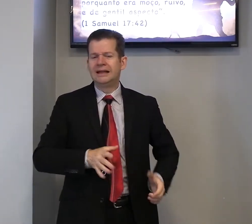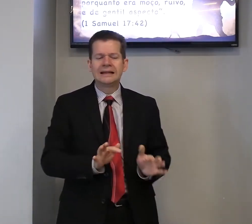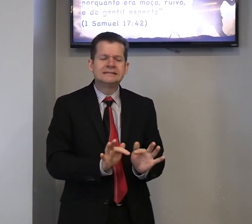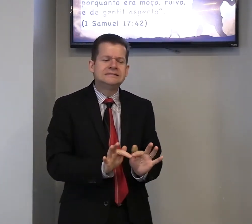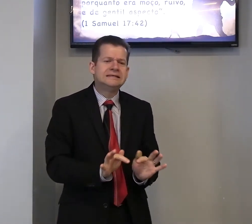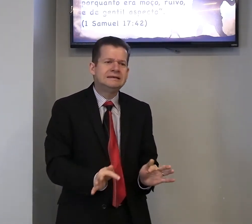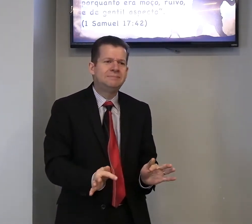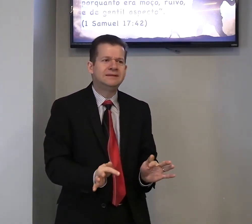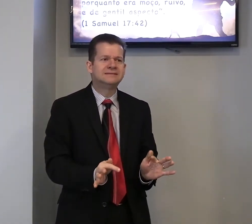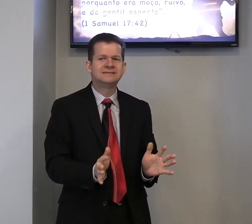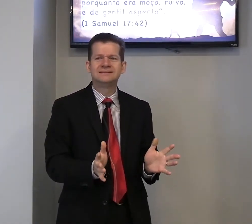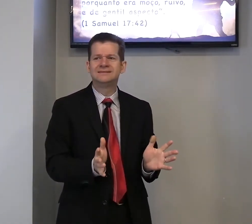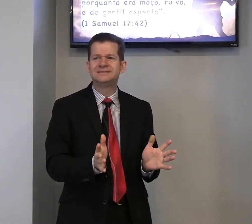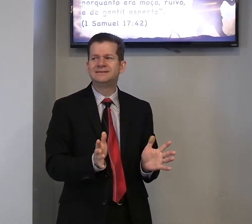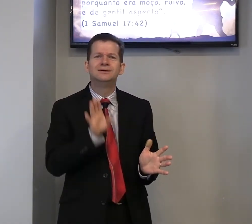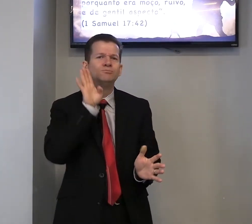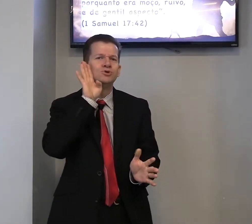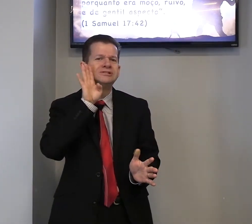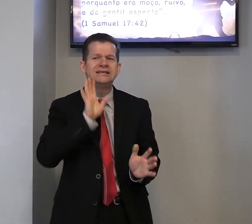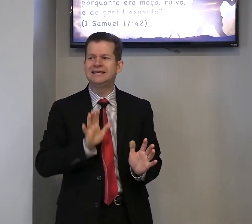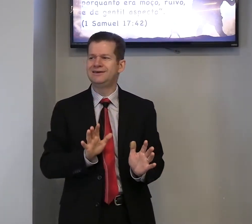ele era simples, mozinho.